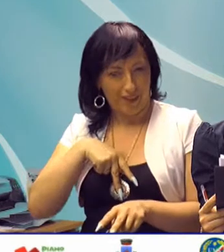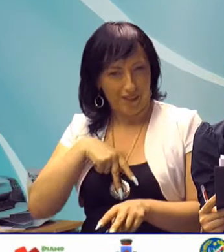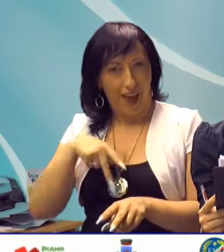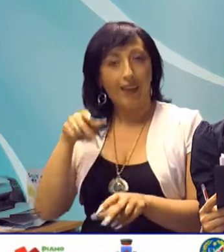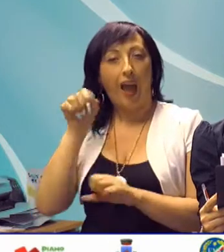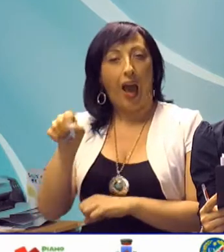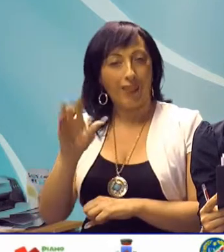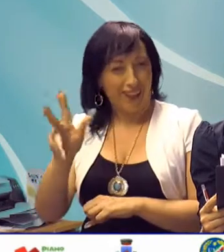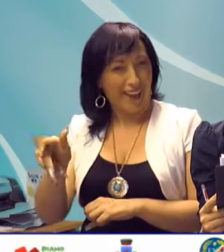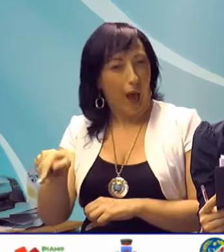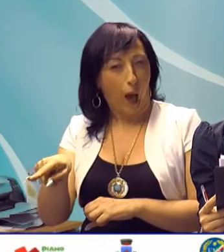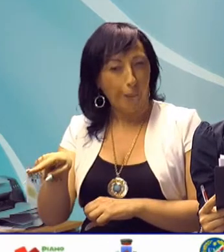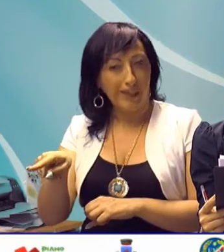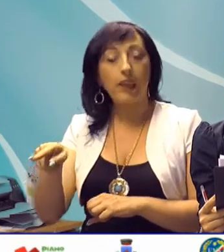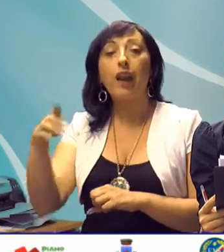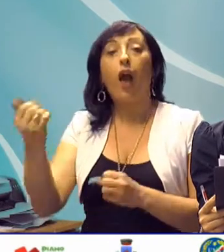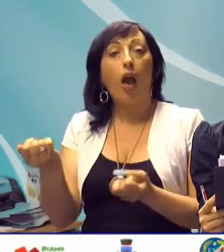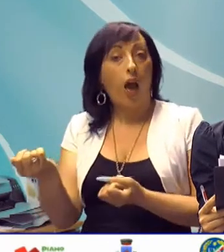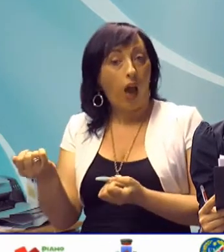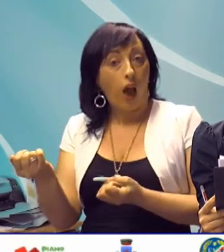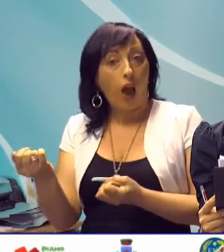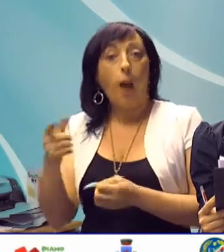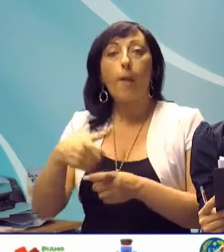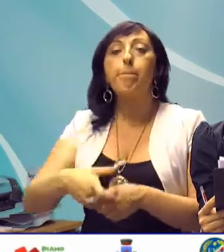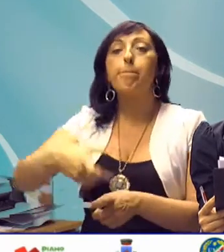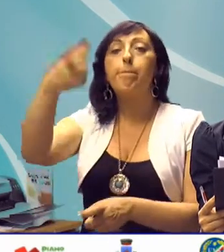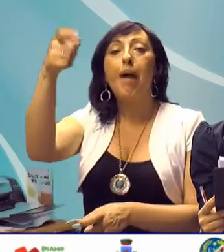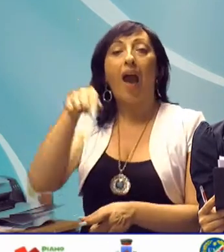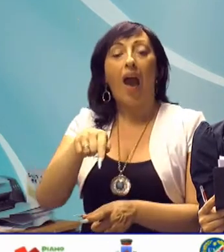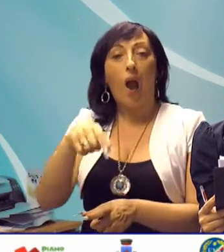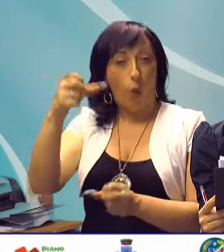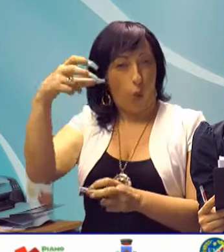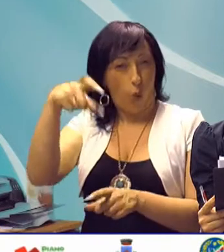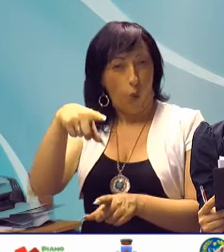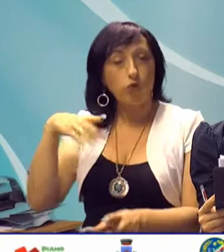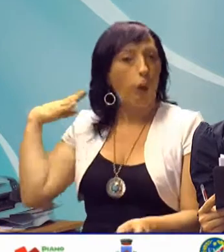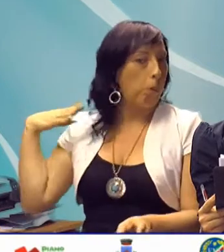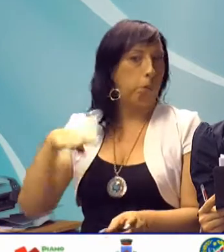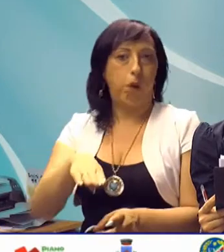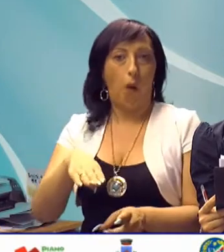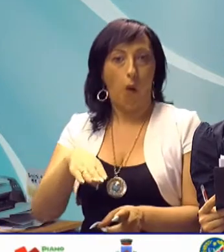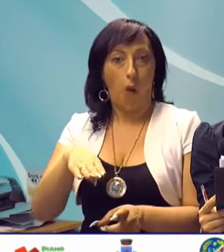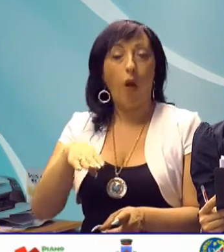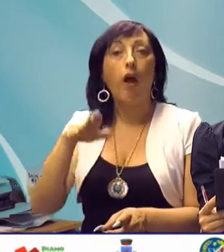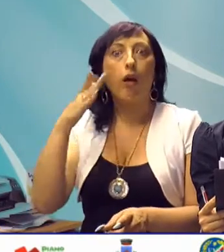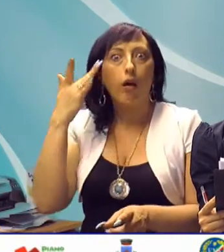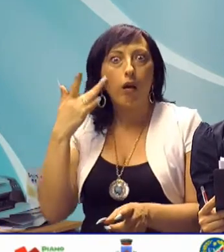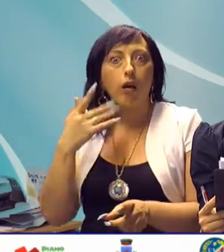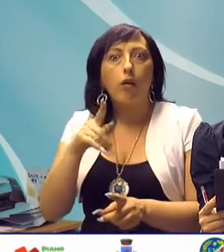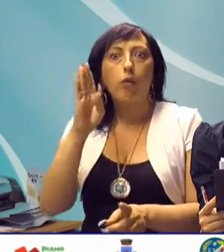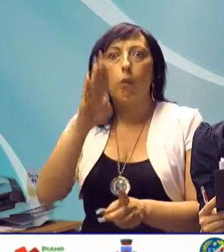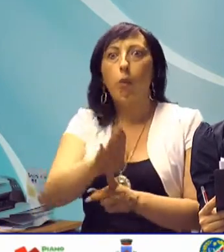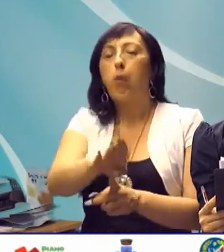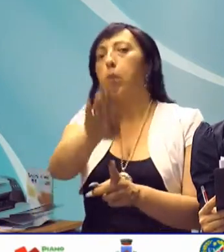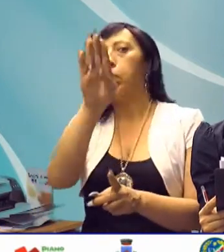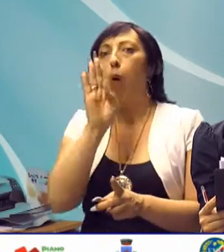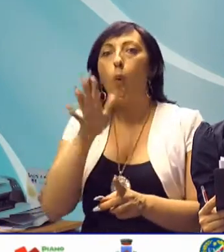antirapina, ha impattato violentemente contro un palo della pubblica illuminazione, che ha rischiato di cadere sull